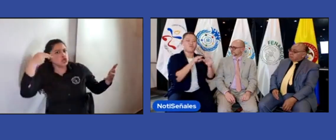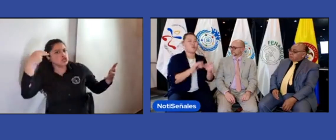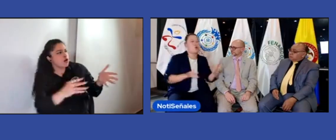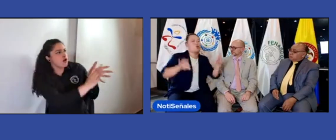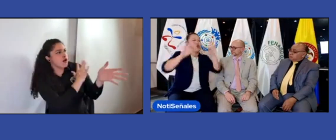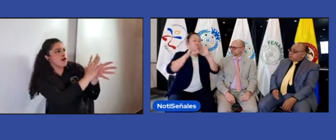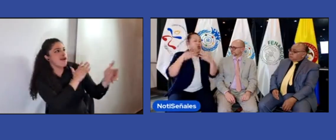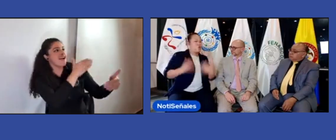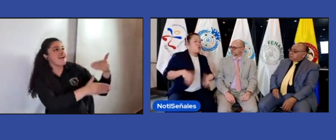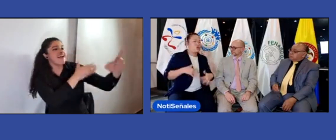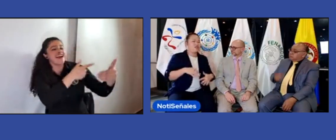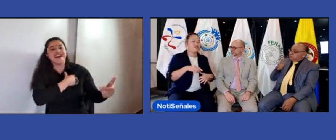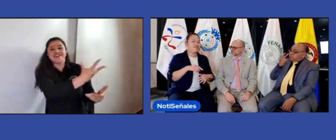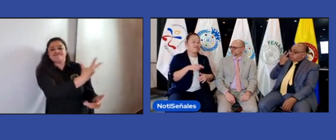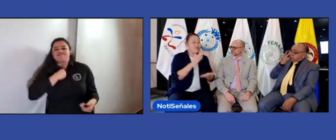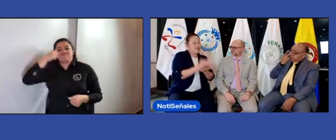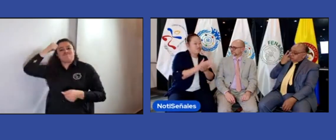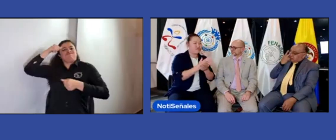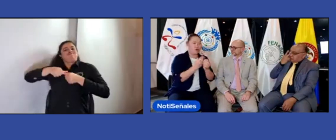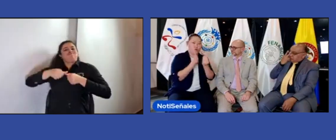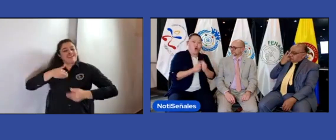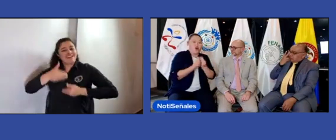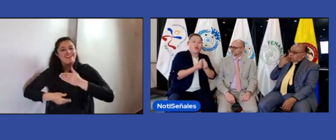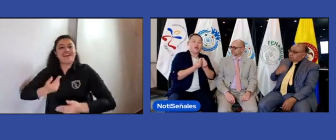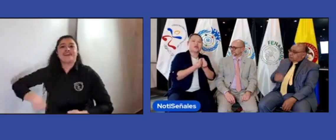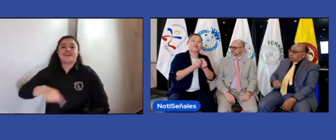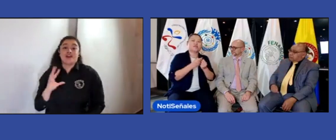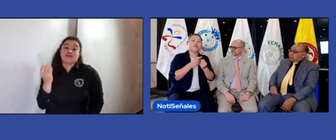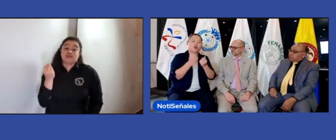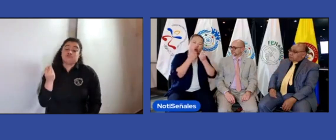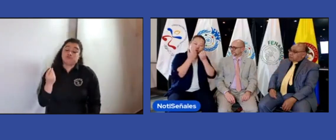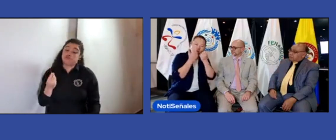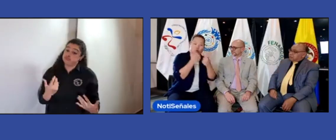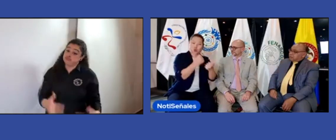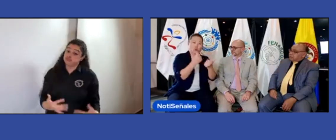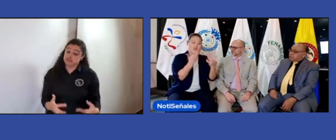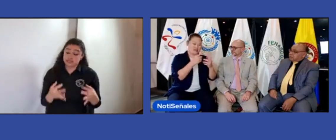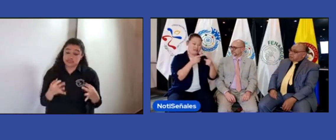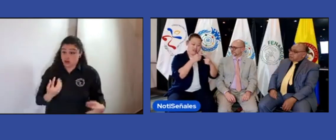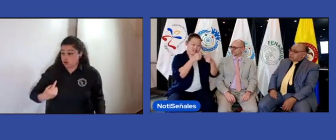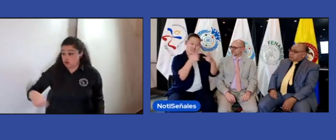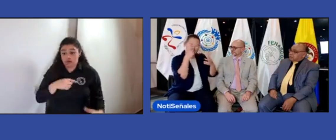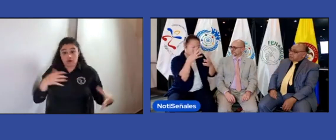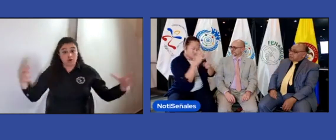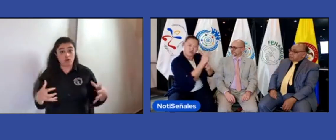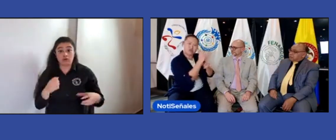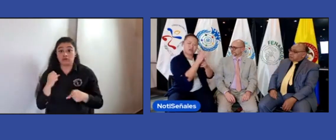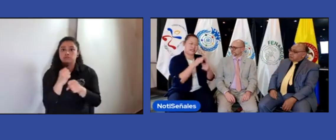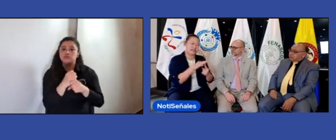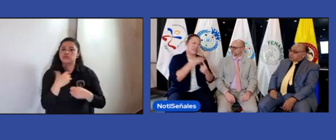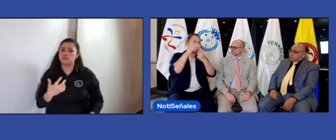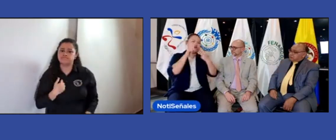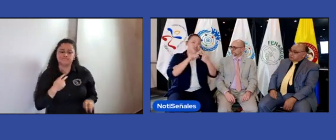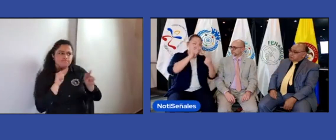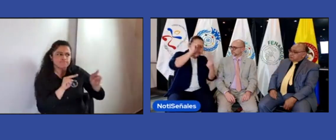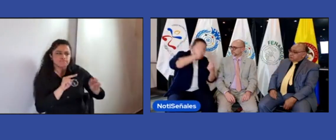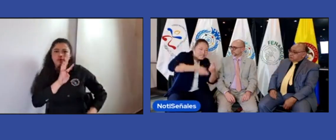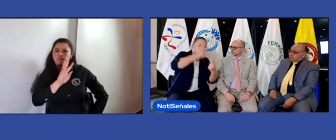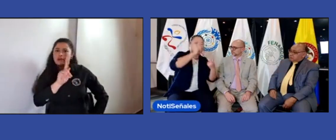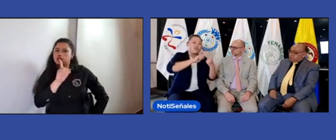anteriores, en el año 2000, la década anterior, es muy importante que nosotros nos mantengamos unidos y que veamos